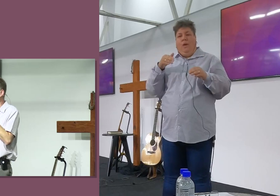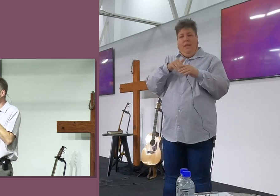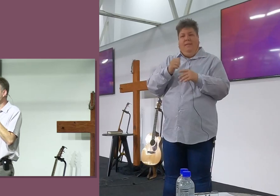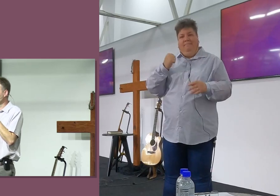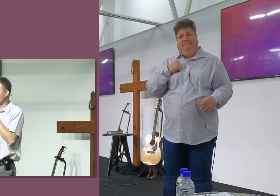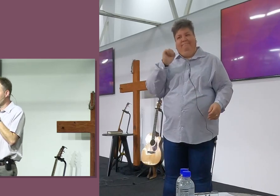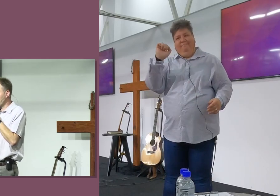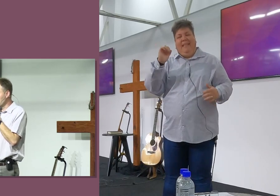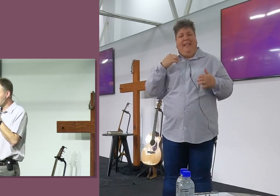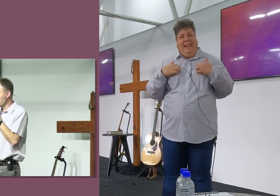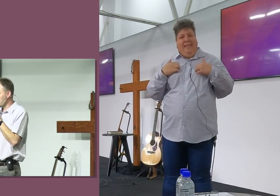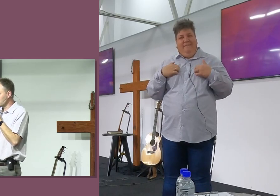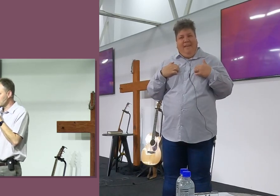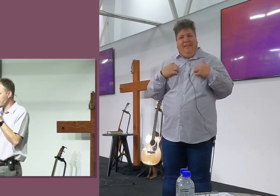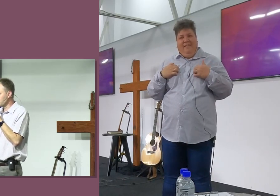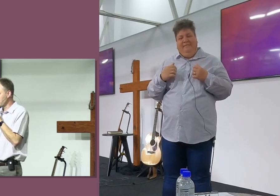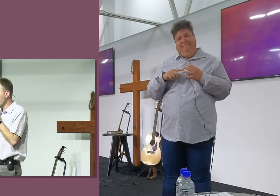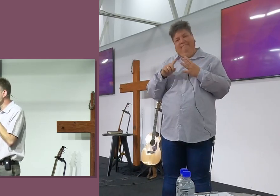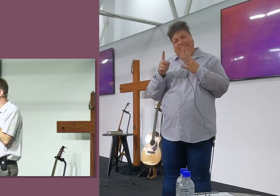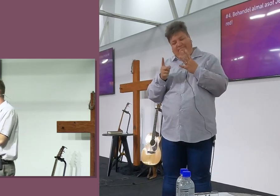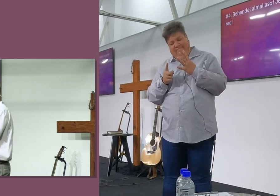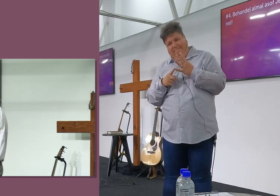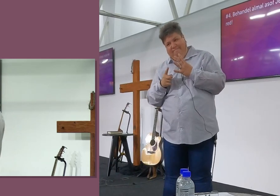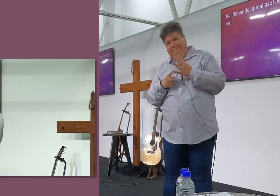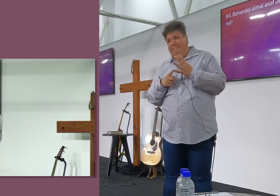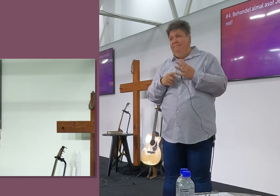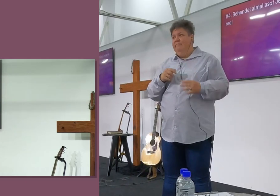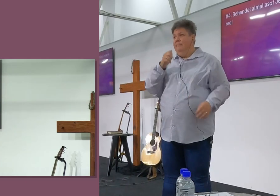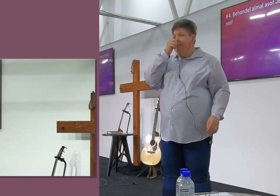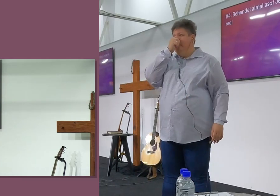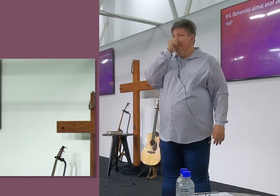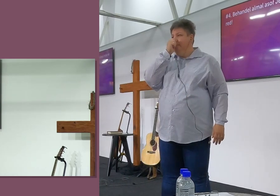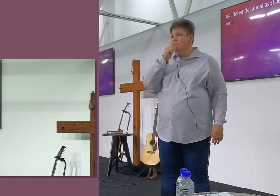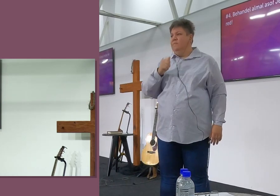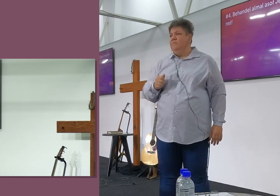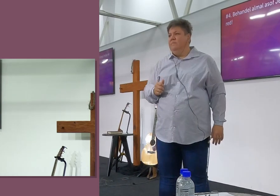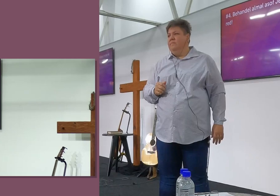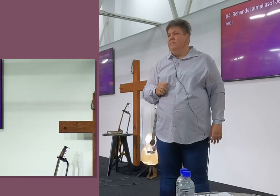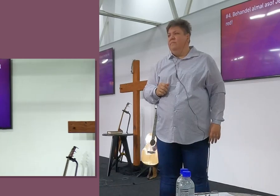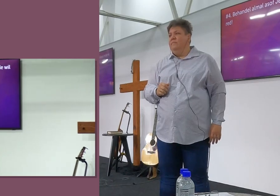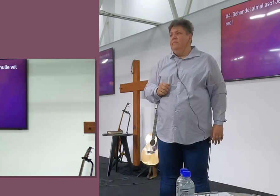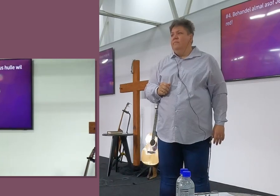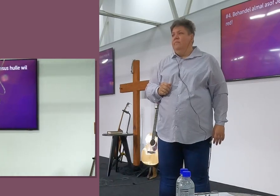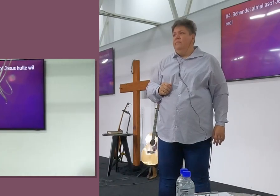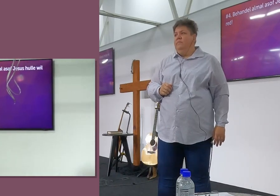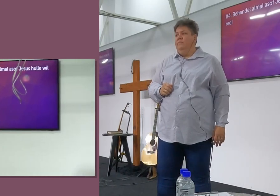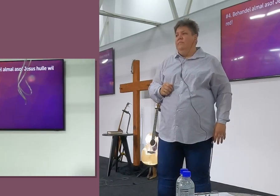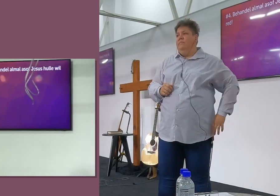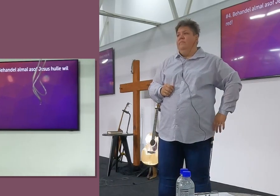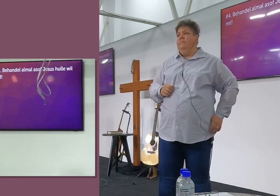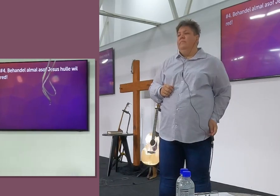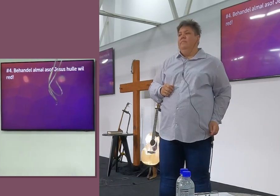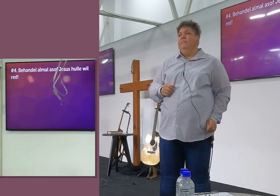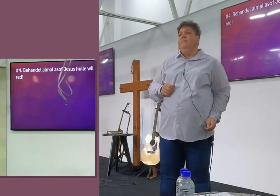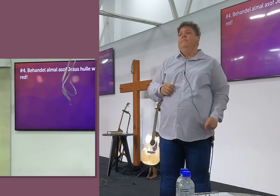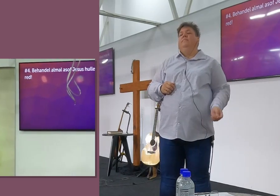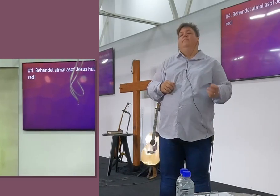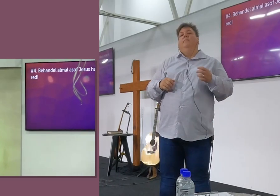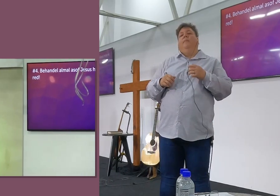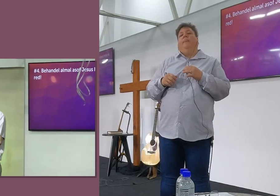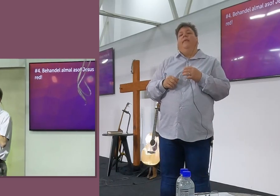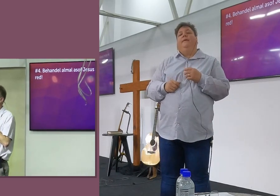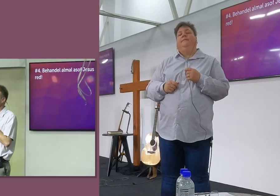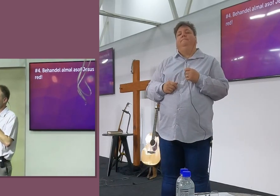jou leven. Nou ok, kom ons kom met die laaste punt. Die laaste les wat ons uit die verhaal kan leer, dat is waarschijnlijk nog, maar die laaste een van vir oog in.